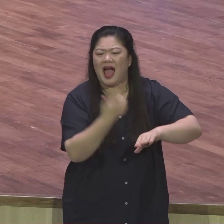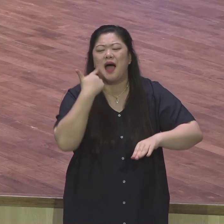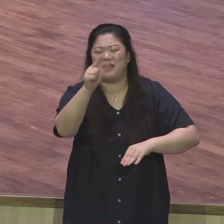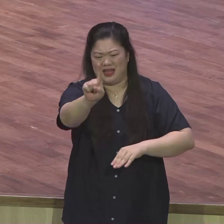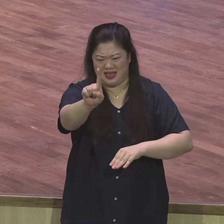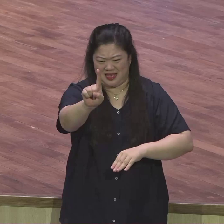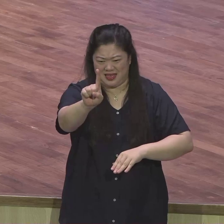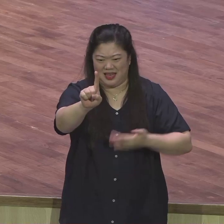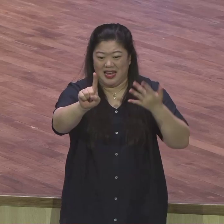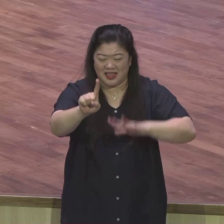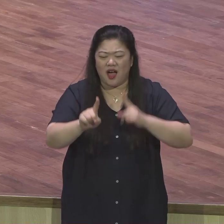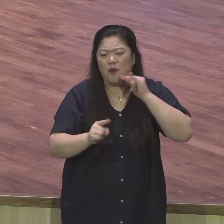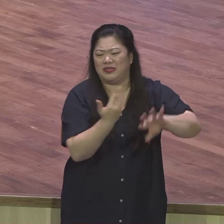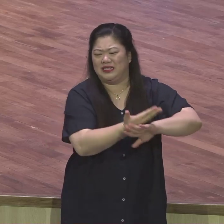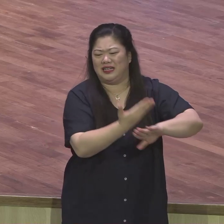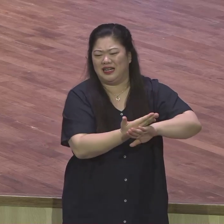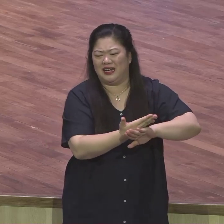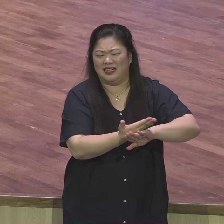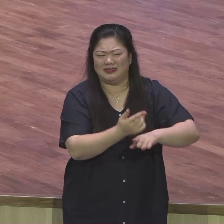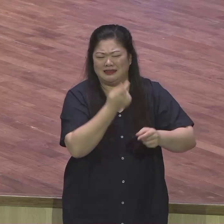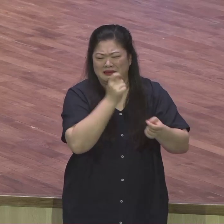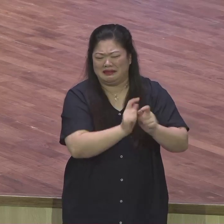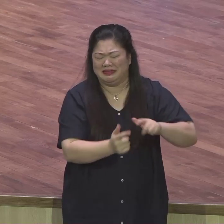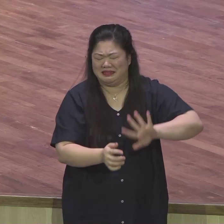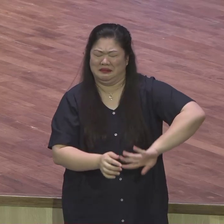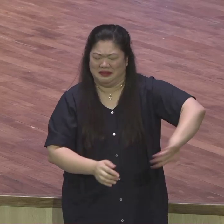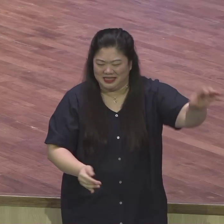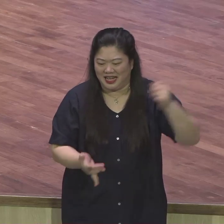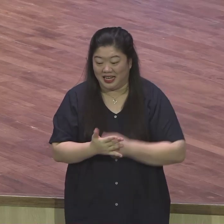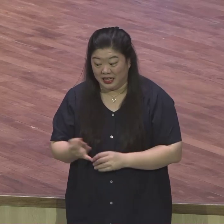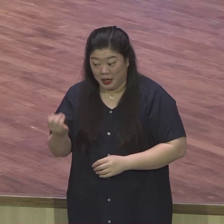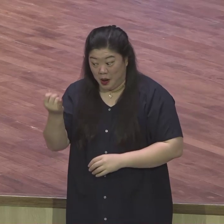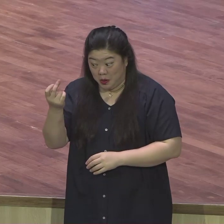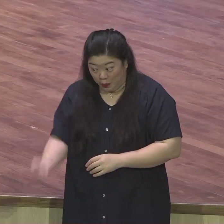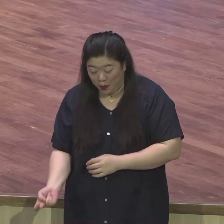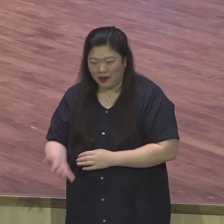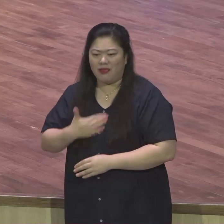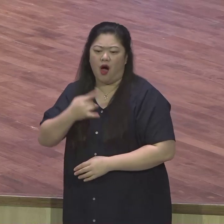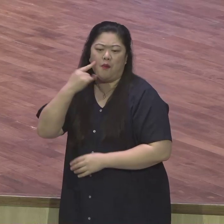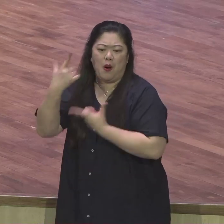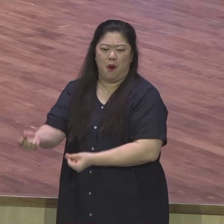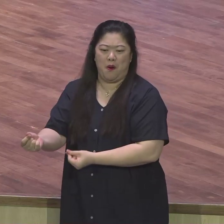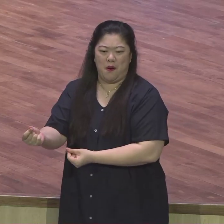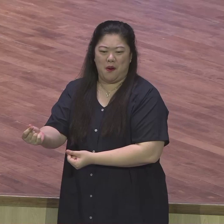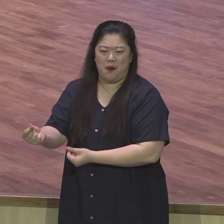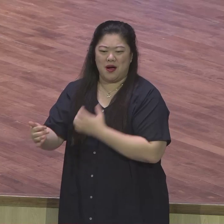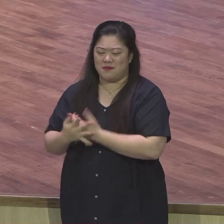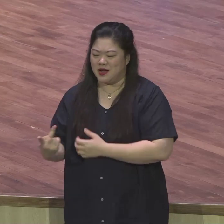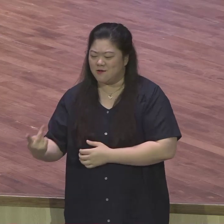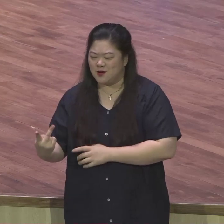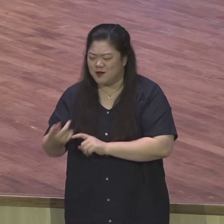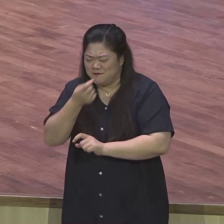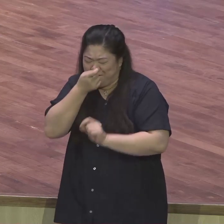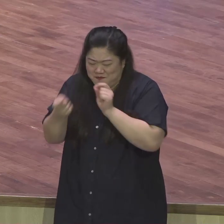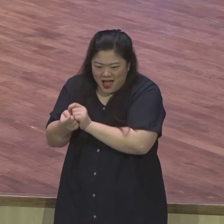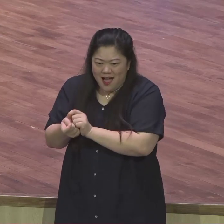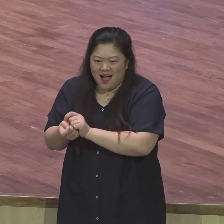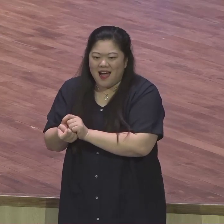12지파 변함인 제일 막내거든요. 변함인하고 요셉이 친형제예요. 나머지 배달을 행제예요. 변함인은 찾는 거예요.